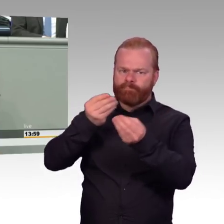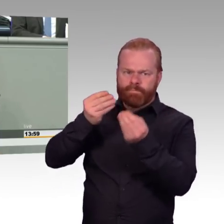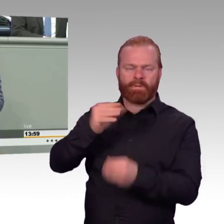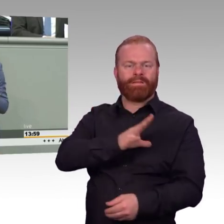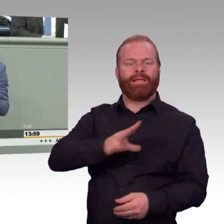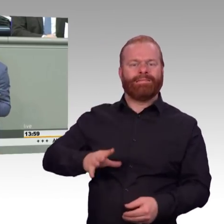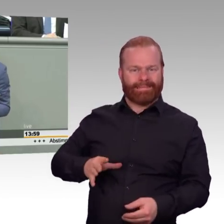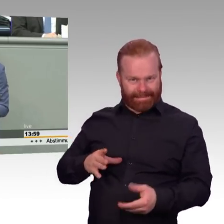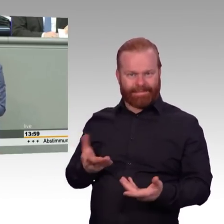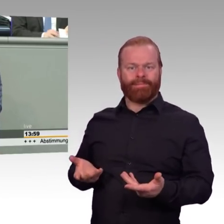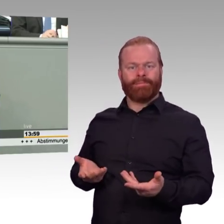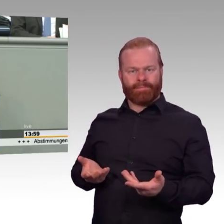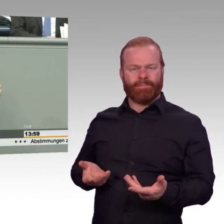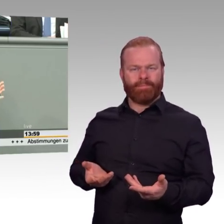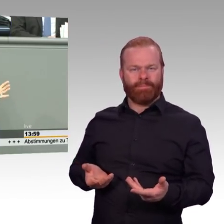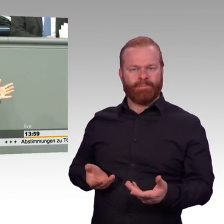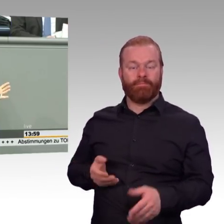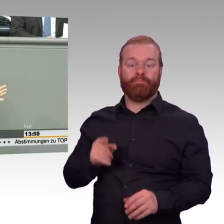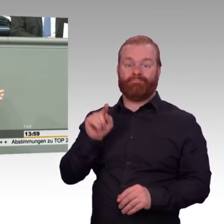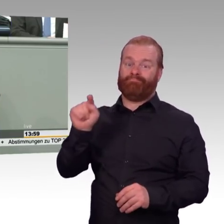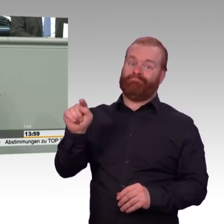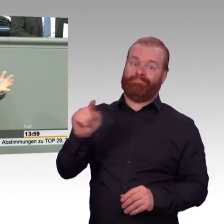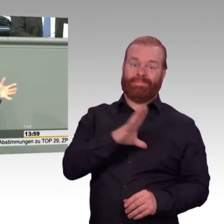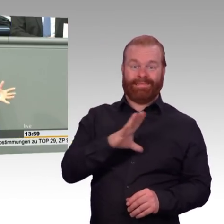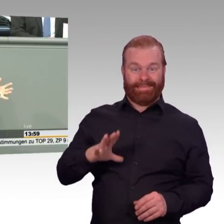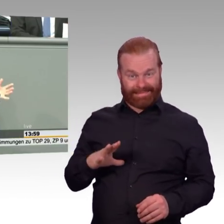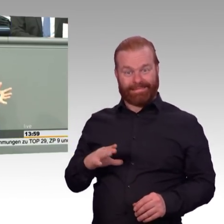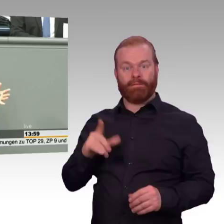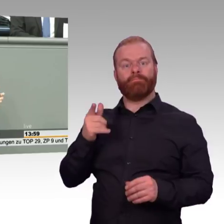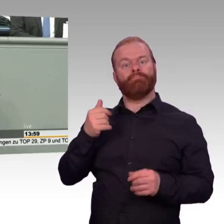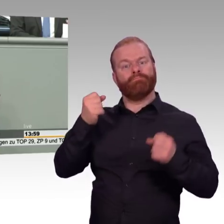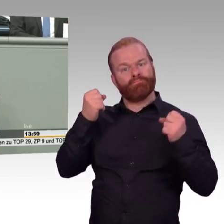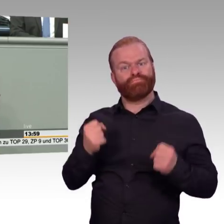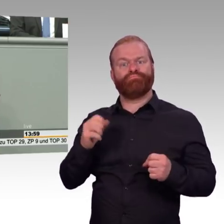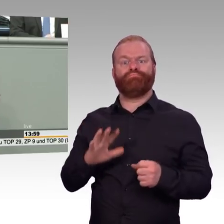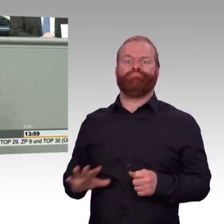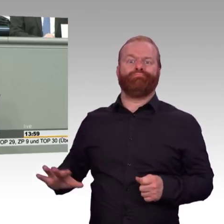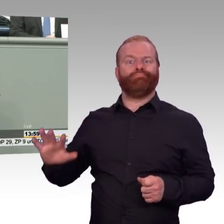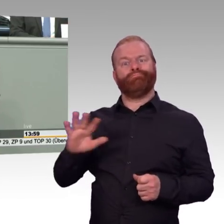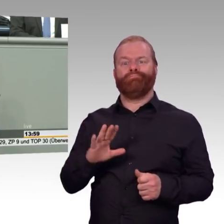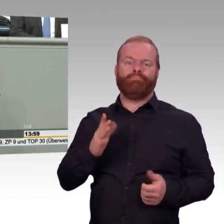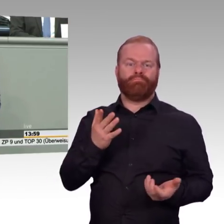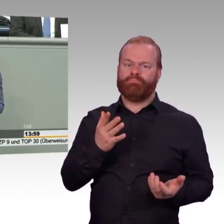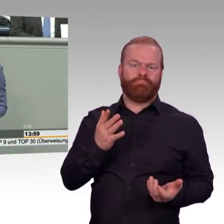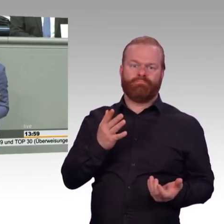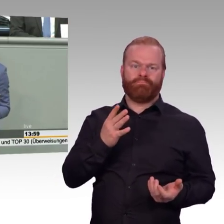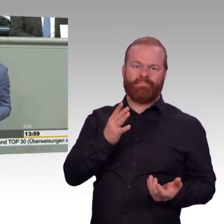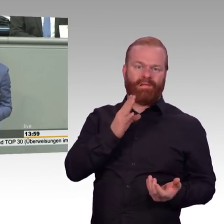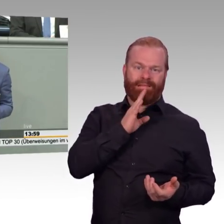Für die möglichen Umweltschäden durch digitale Technologien interessiert sich hier offenbar niemand. Wenn Sie glauben, dass das die Bürger nicht merken, haben Sie sich